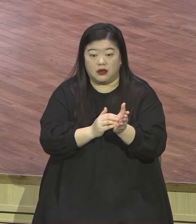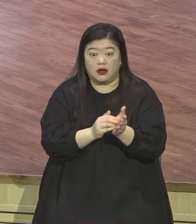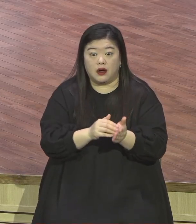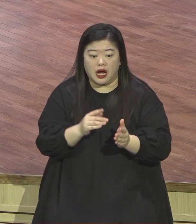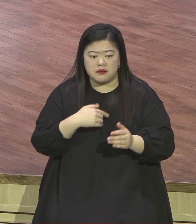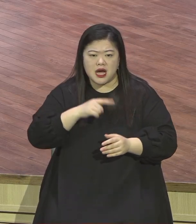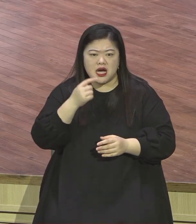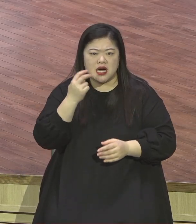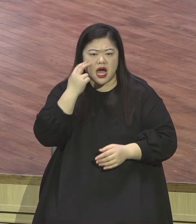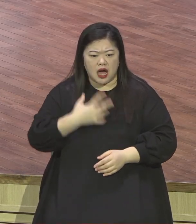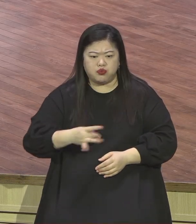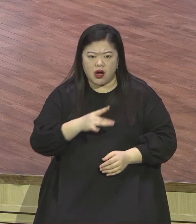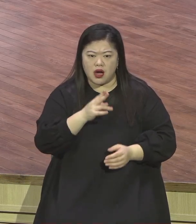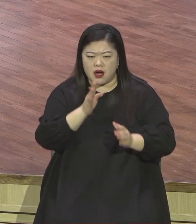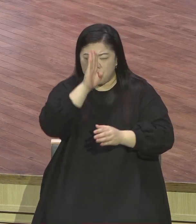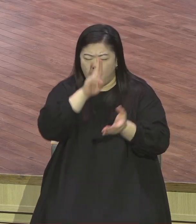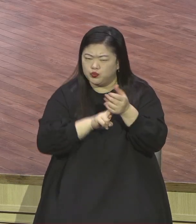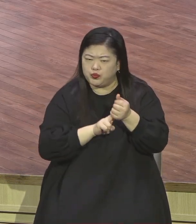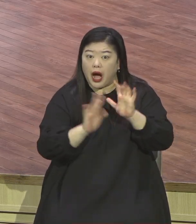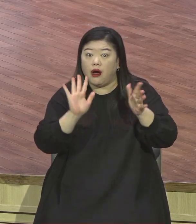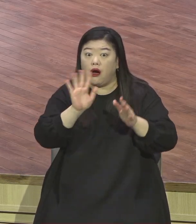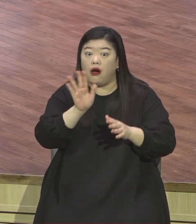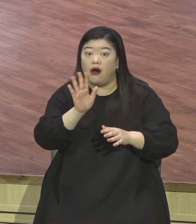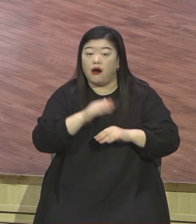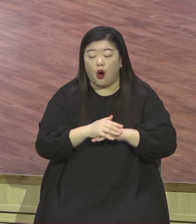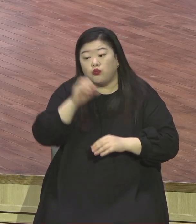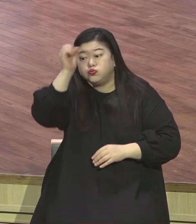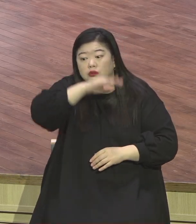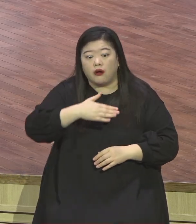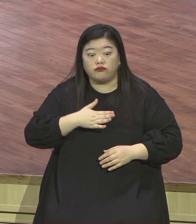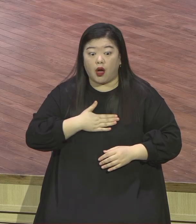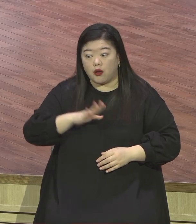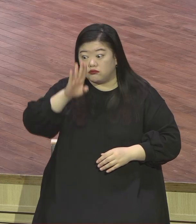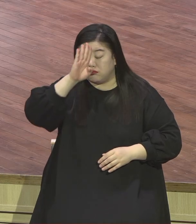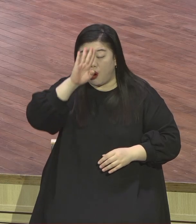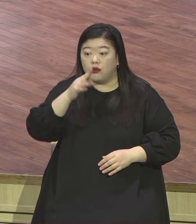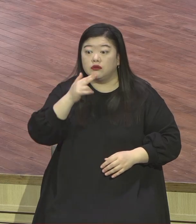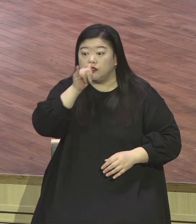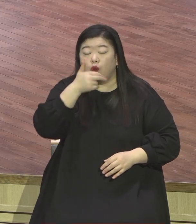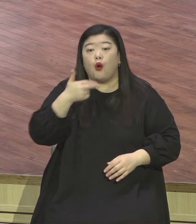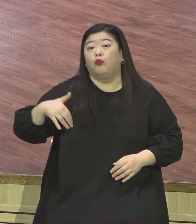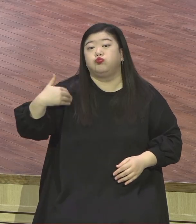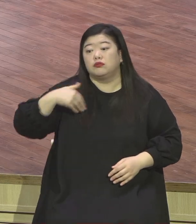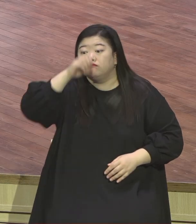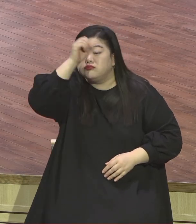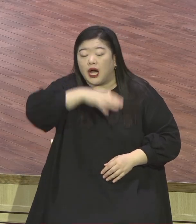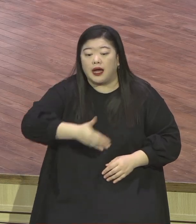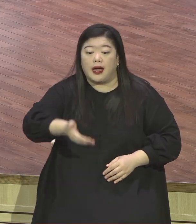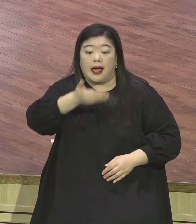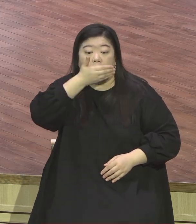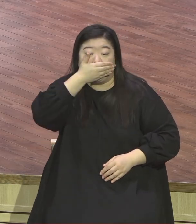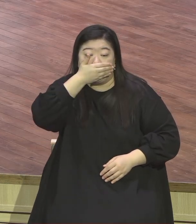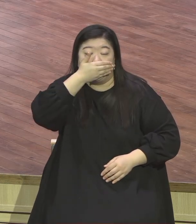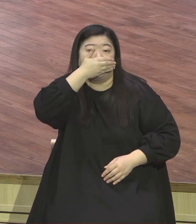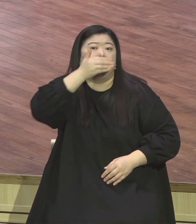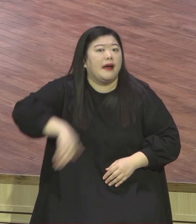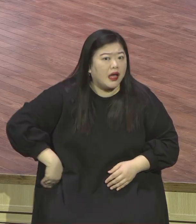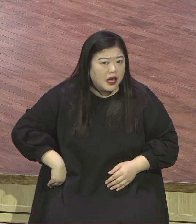기쁘게 하면서 마스크 전혀 서지 않은 그런 거리 두기를 없이 그냥 그렇게 못 오다